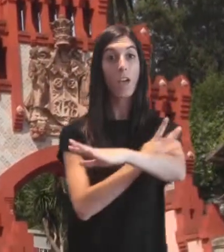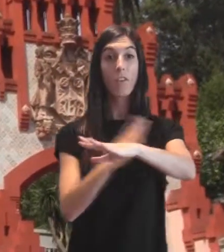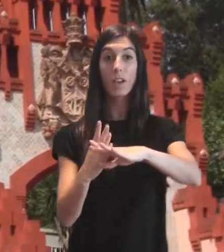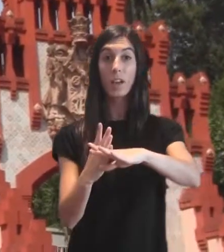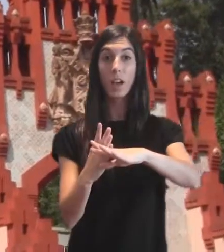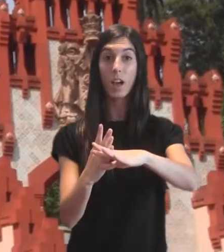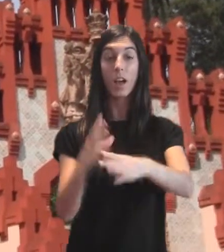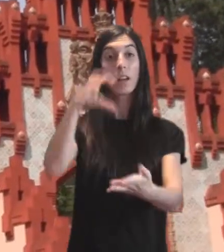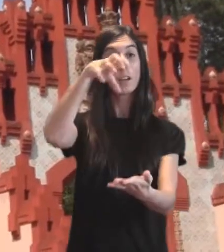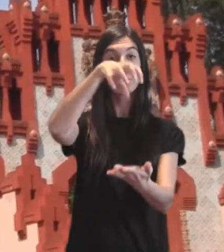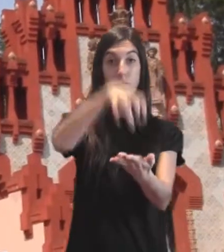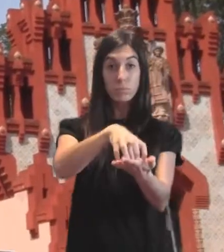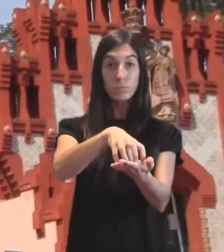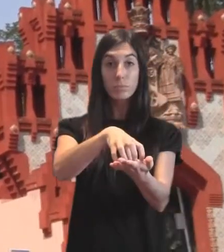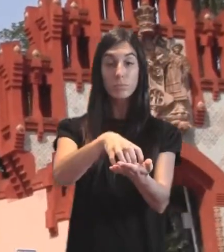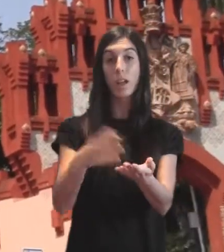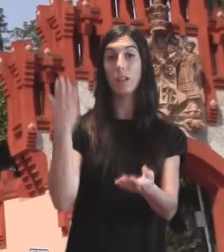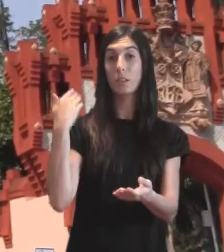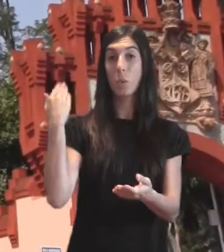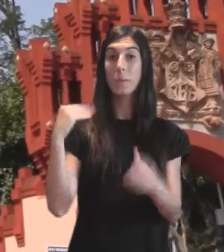Universidad Pontificia de Comillas.